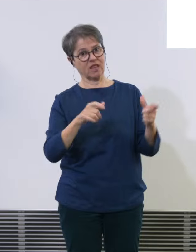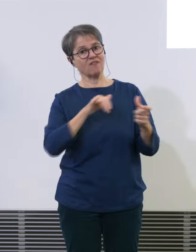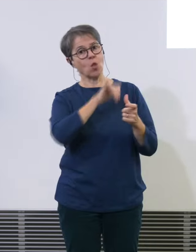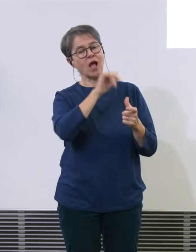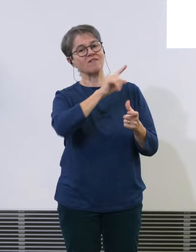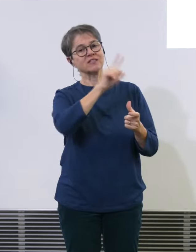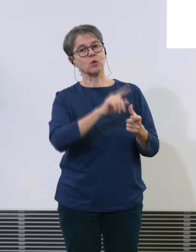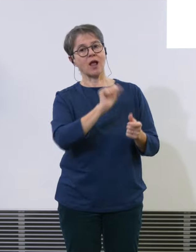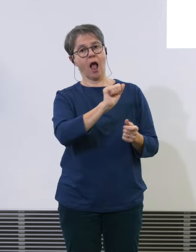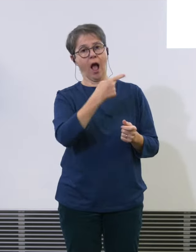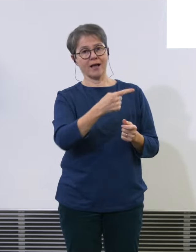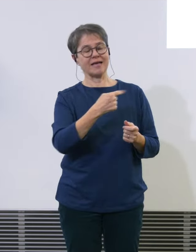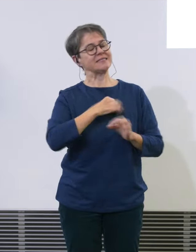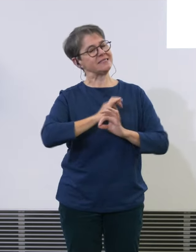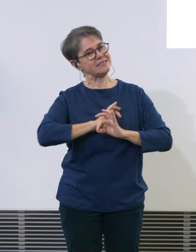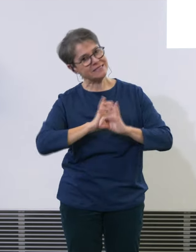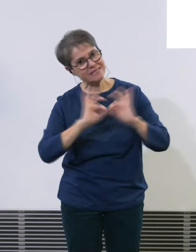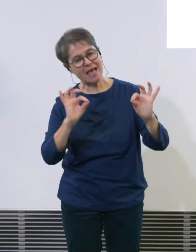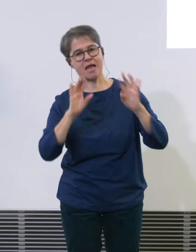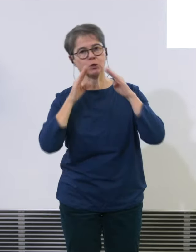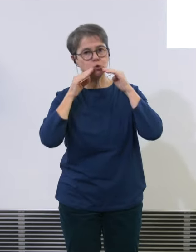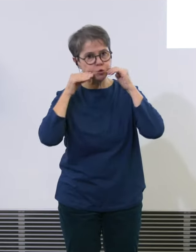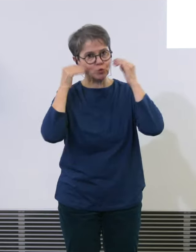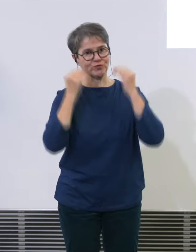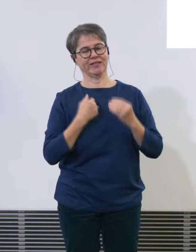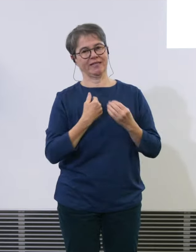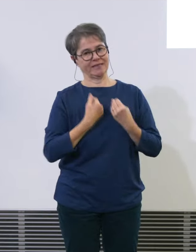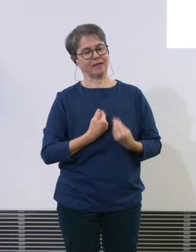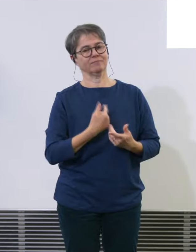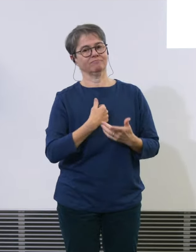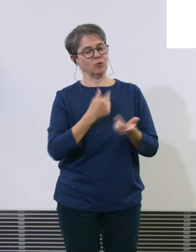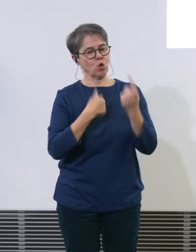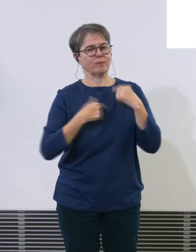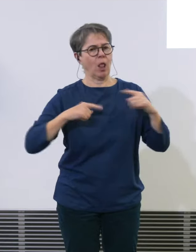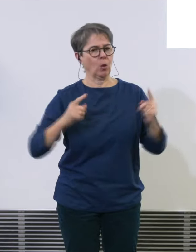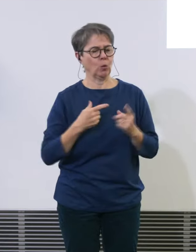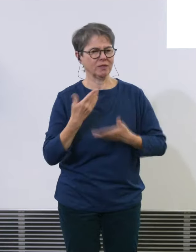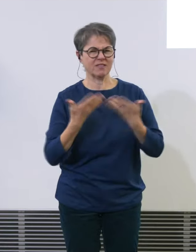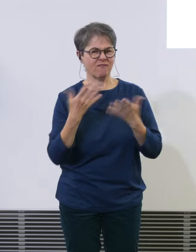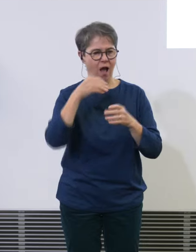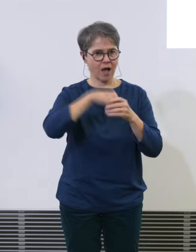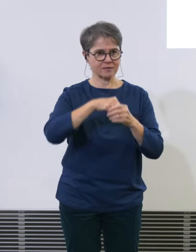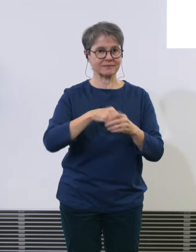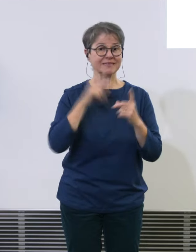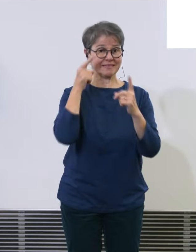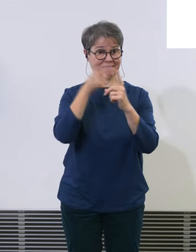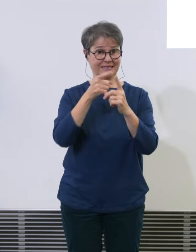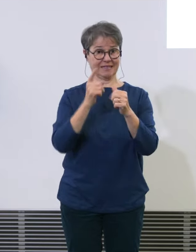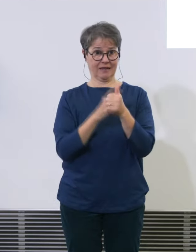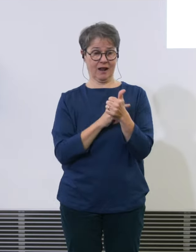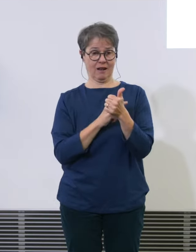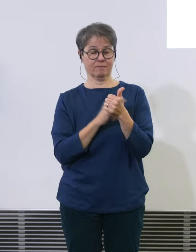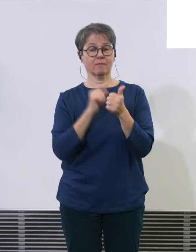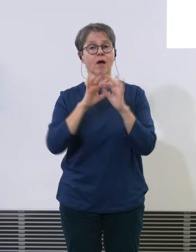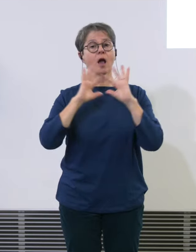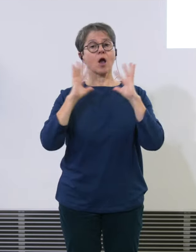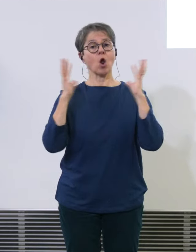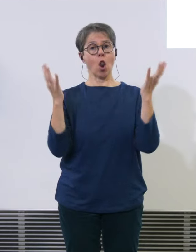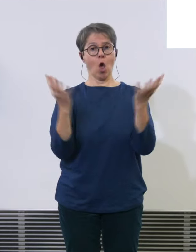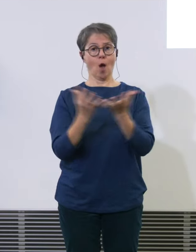durch das miteinander noch schnell durch. Die Ziele betreffen die globale Erreichbarkeit und die